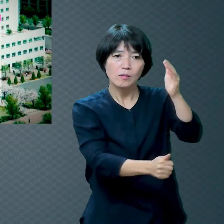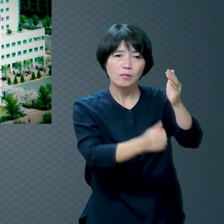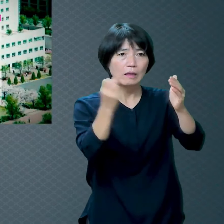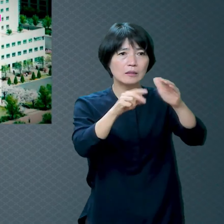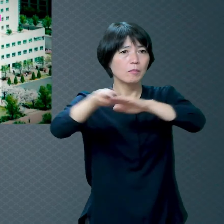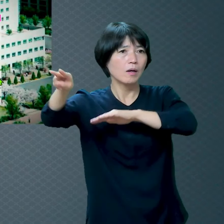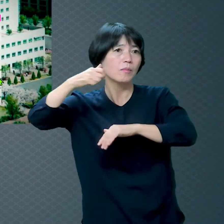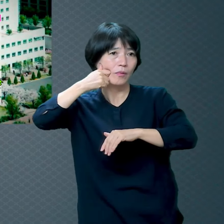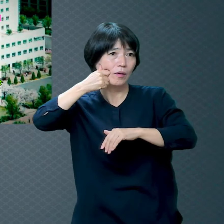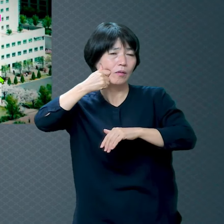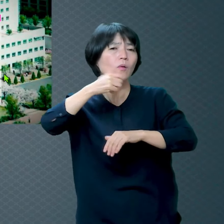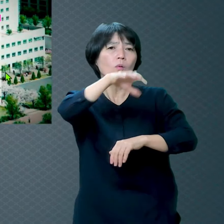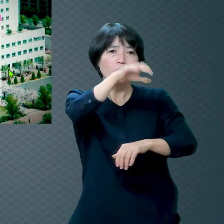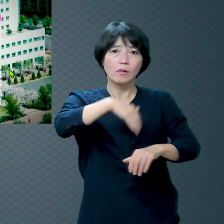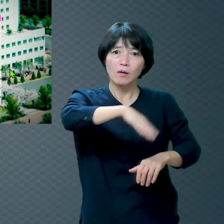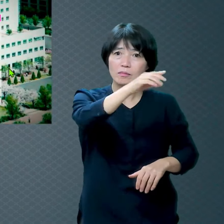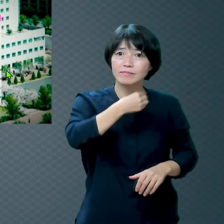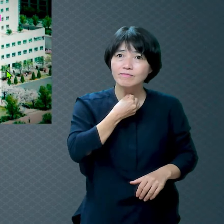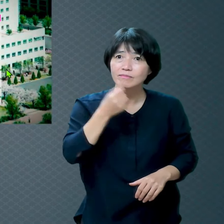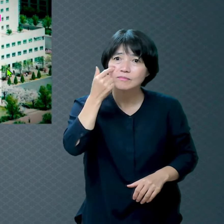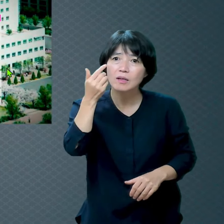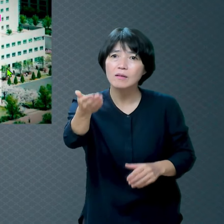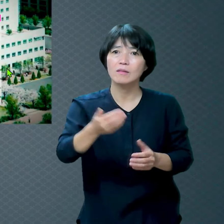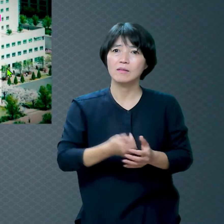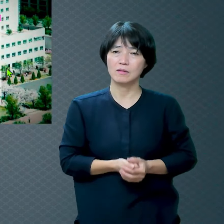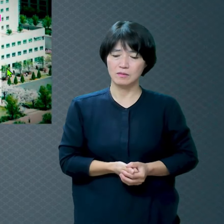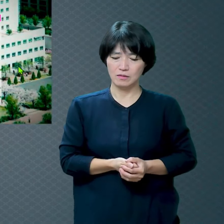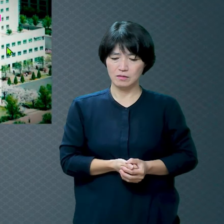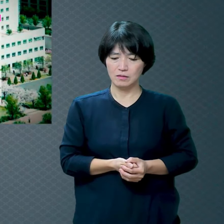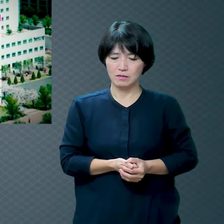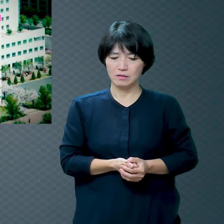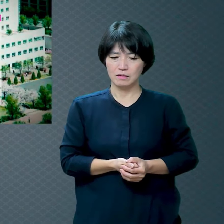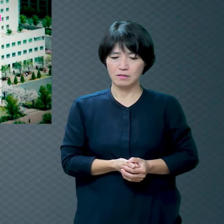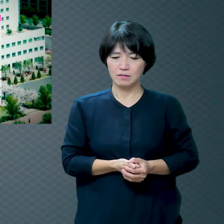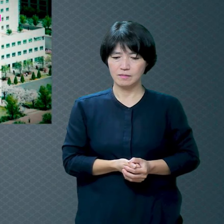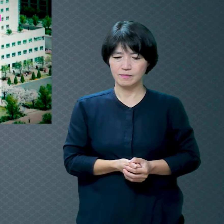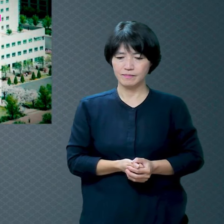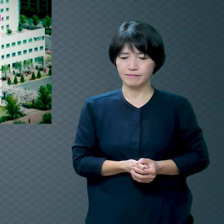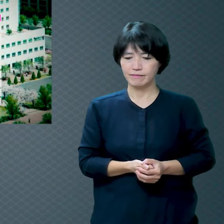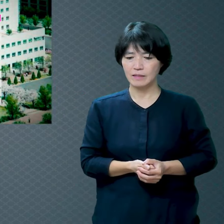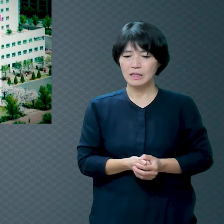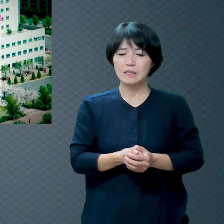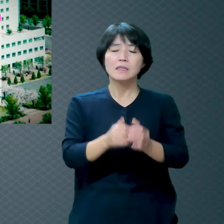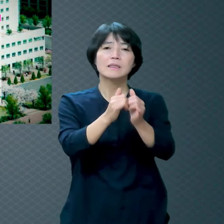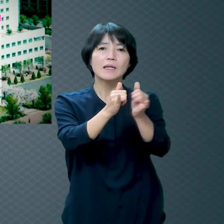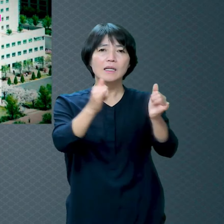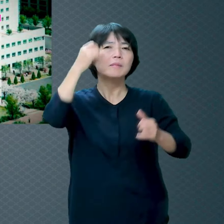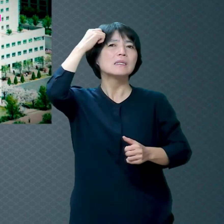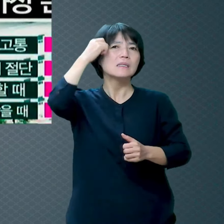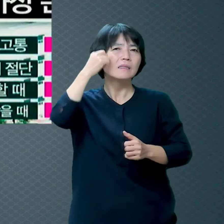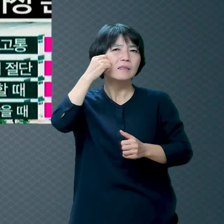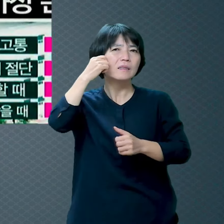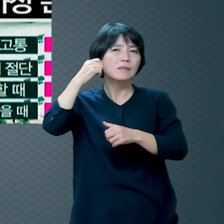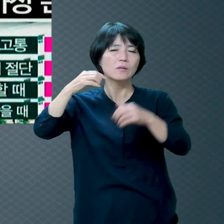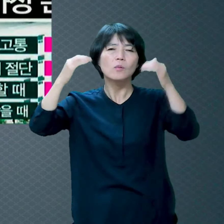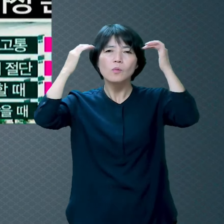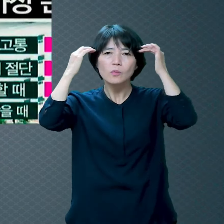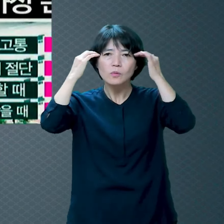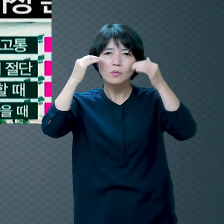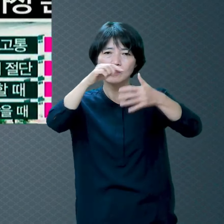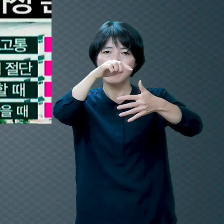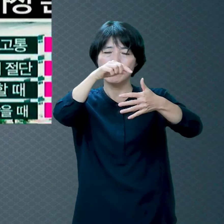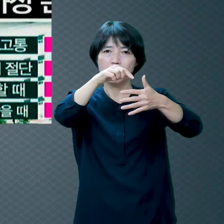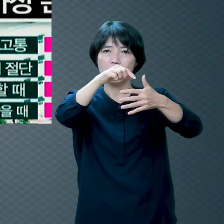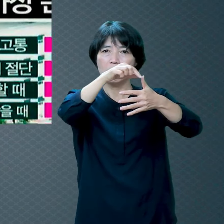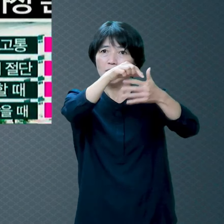인간이 느끼는 고통이 여러 가지가 있는데요 그중에 가장 큰 고통을